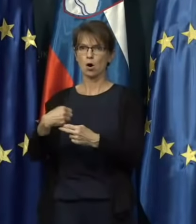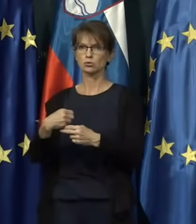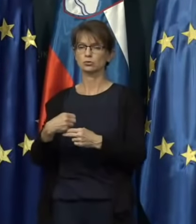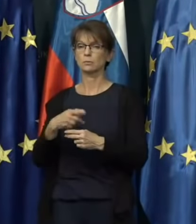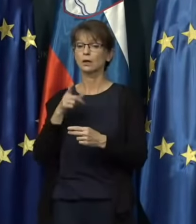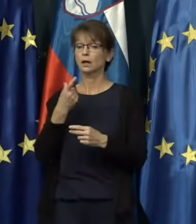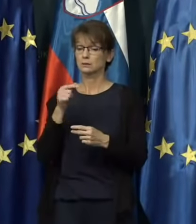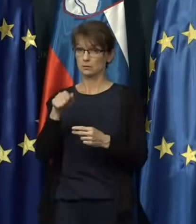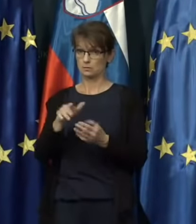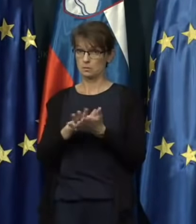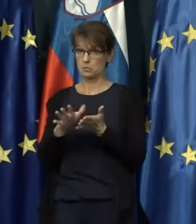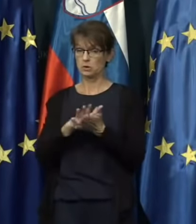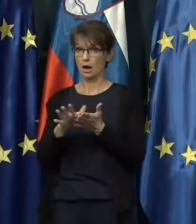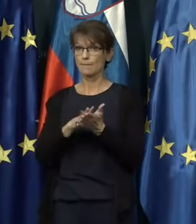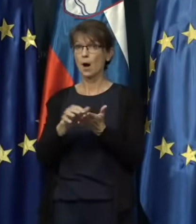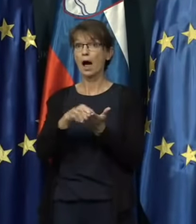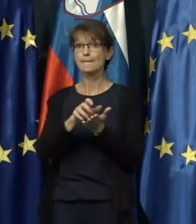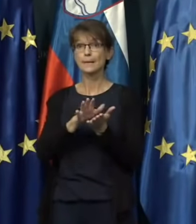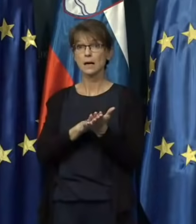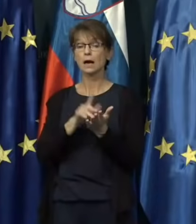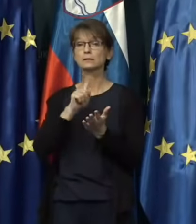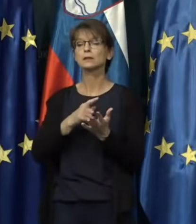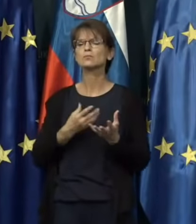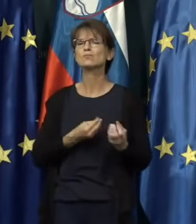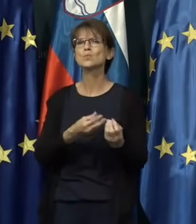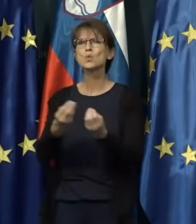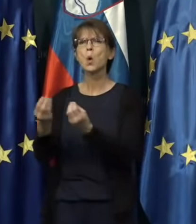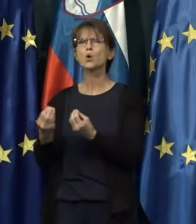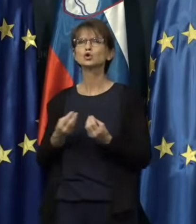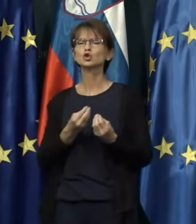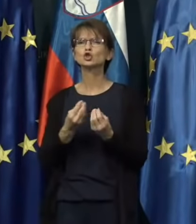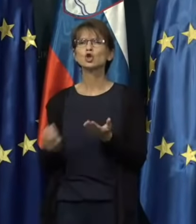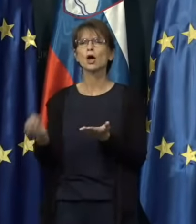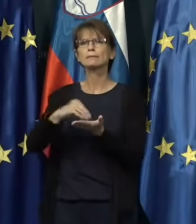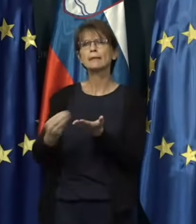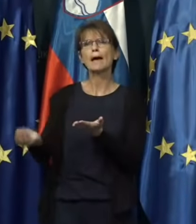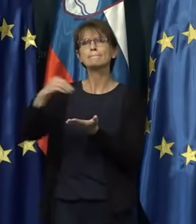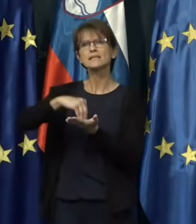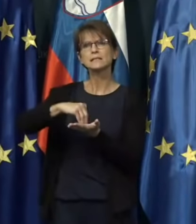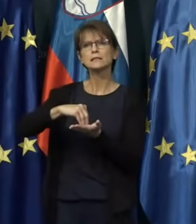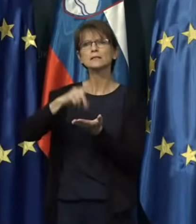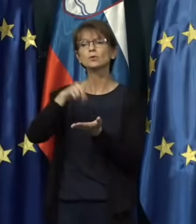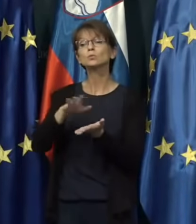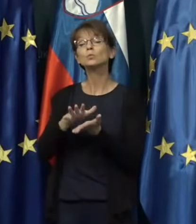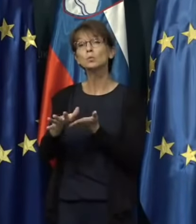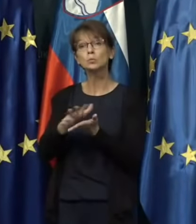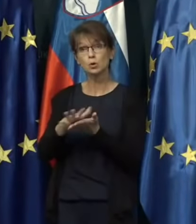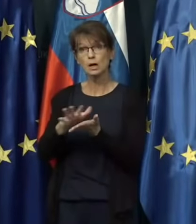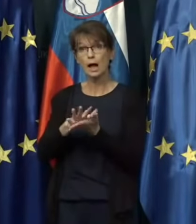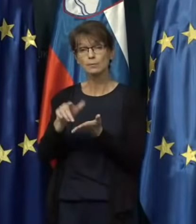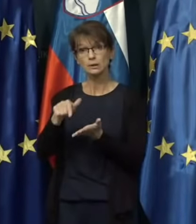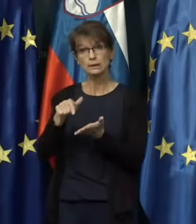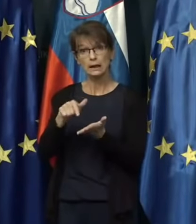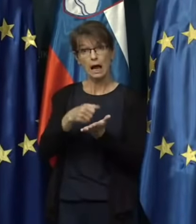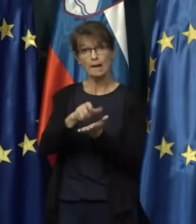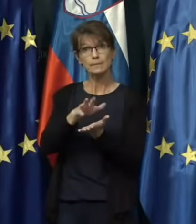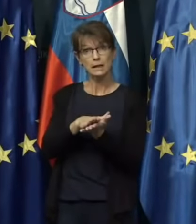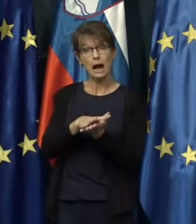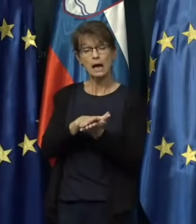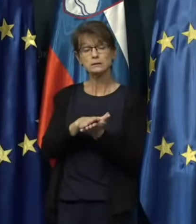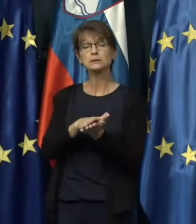te aplikacije in z predvsem množično namestitvijo in uporabo te aplikacije